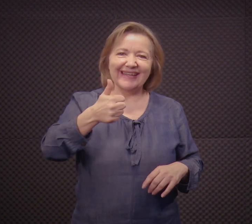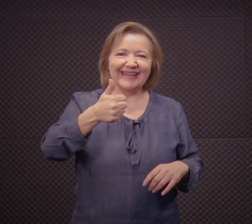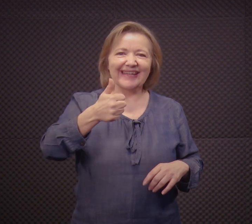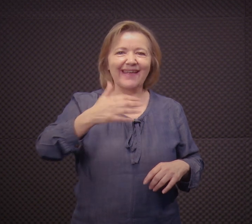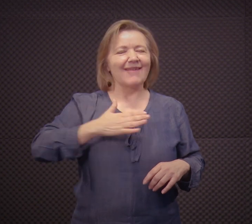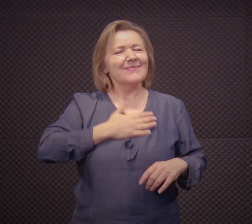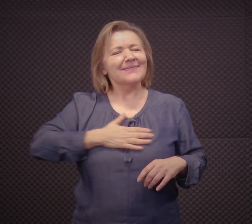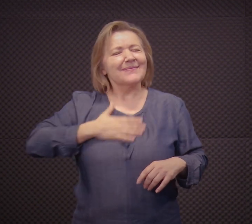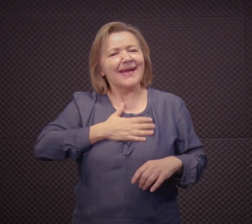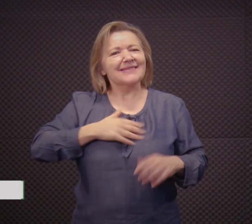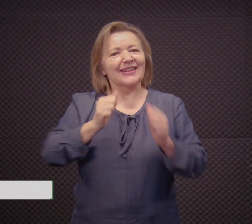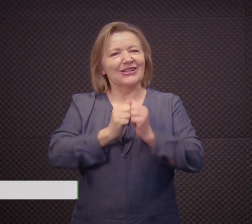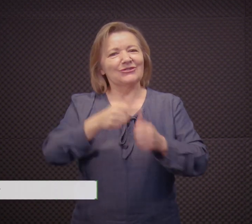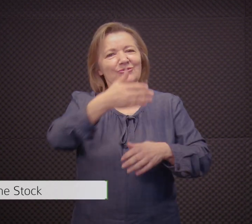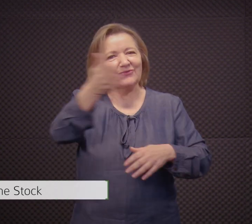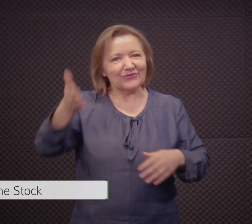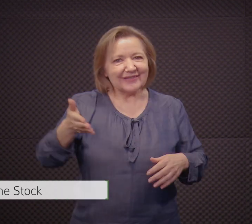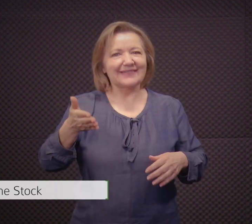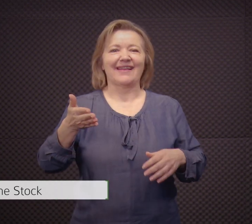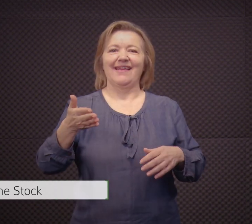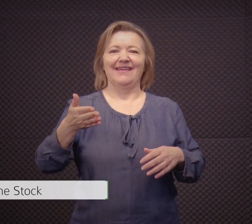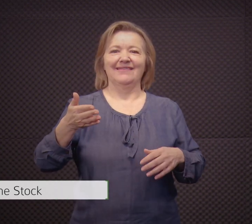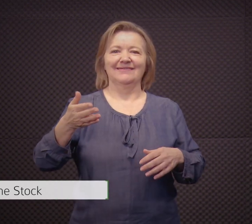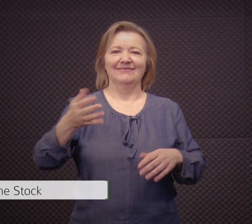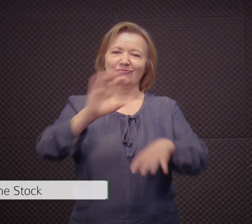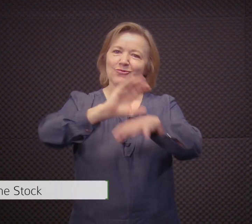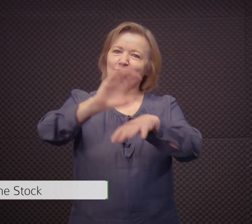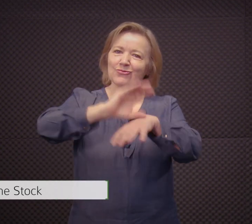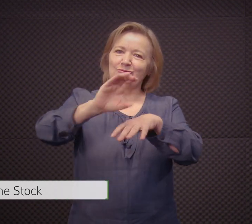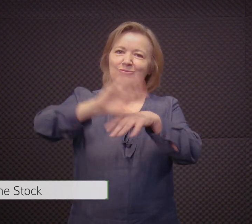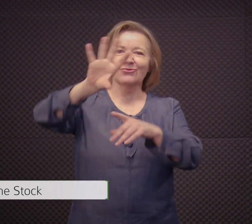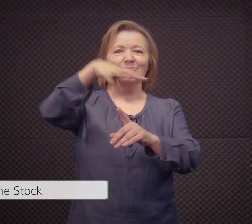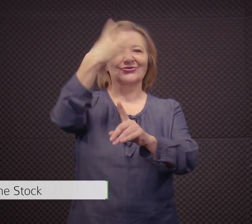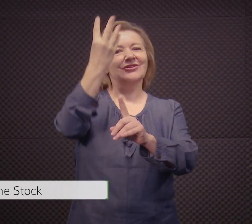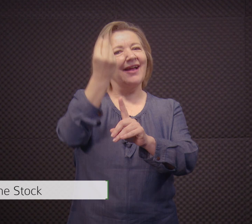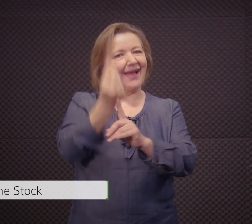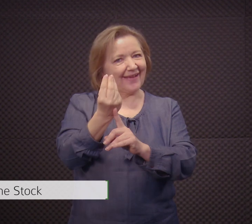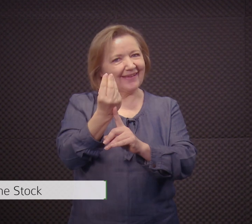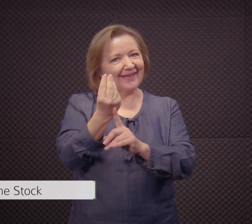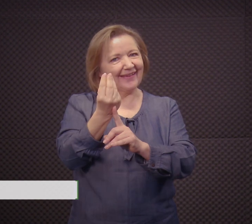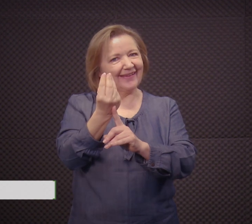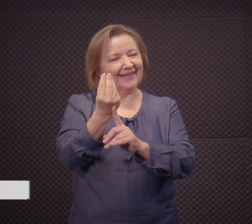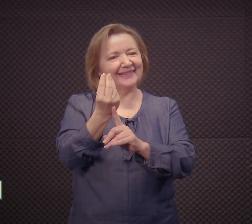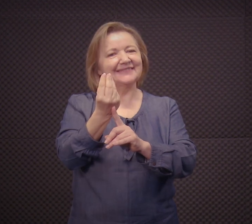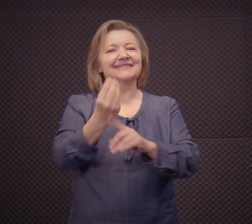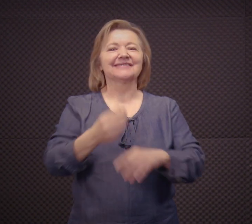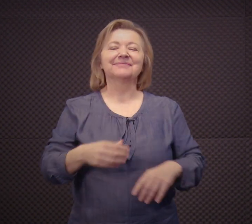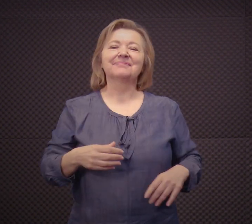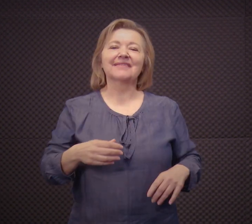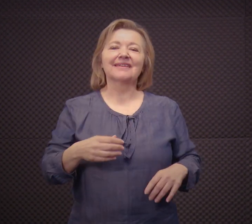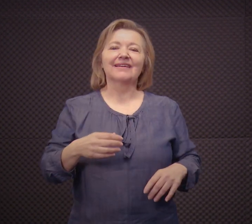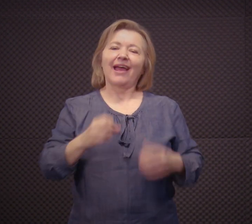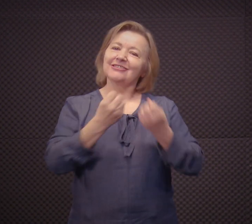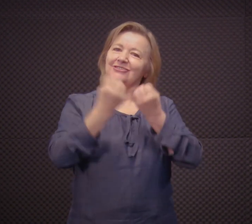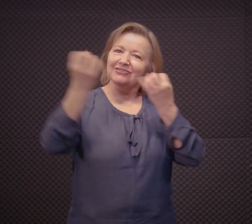Olá, tudo bem com vocês? É um prazer estar com vocês no curso de Arte à Distância.